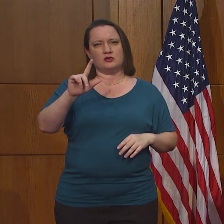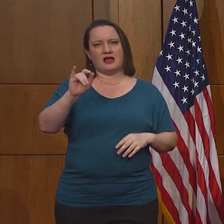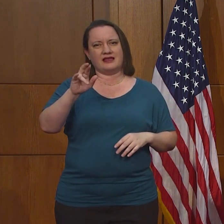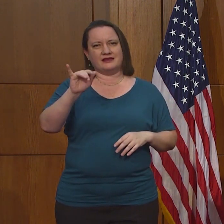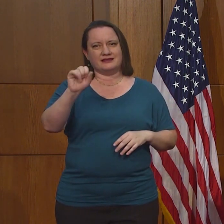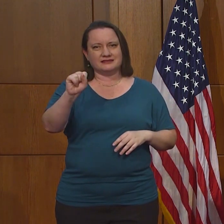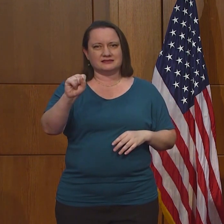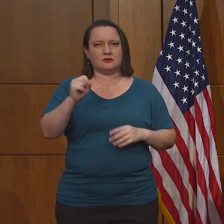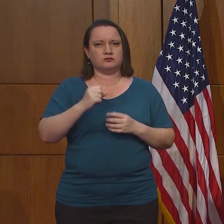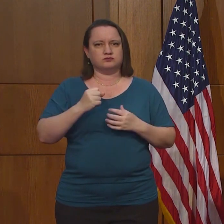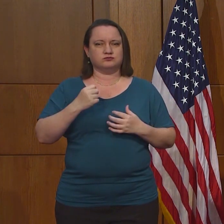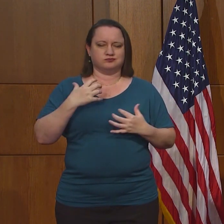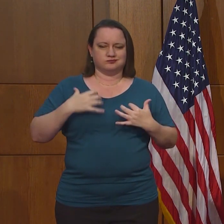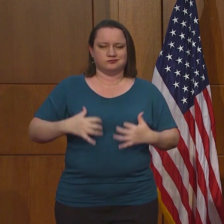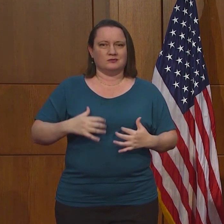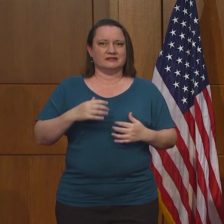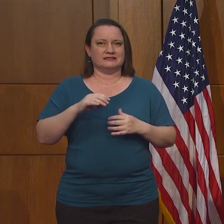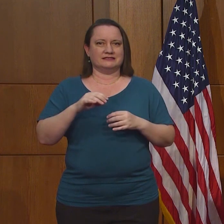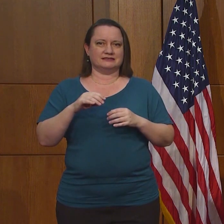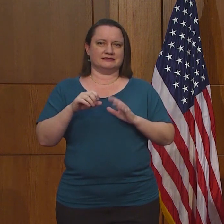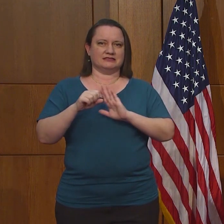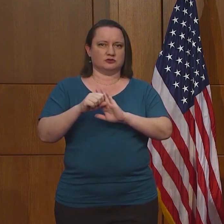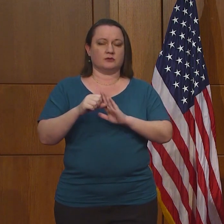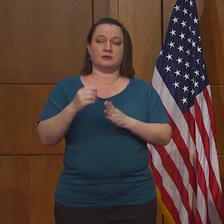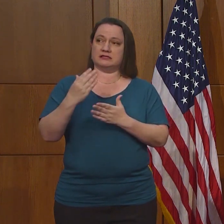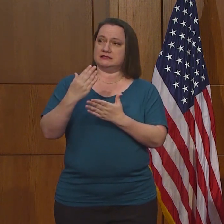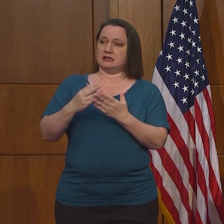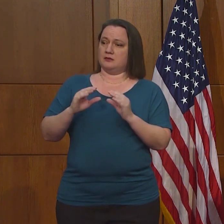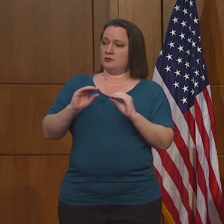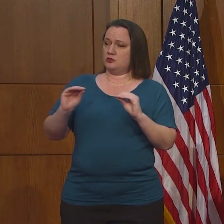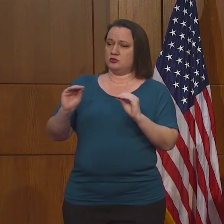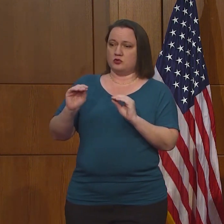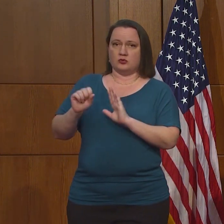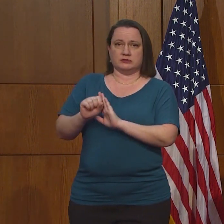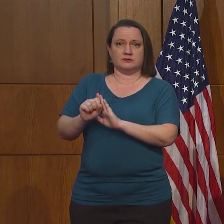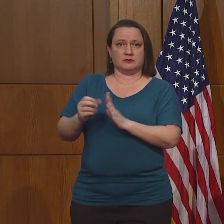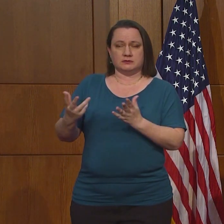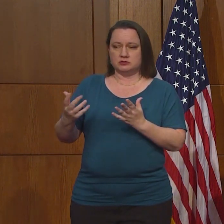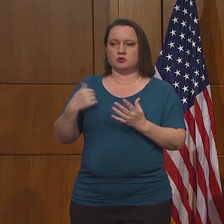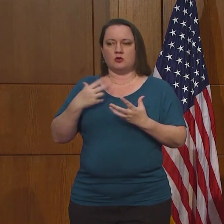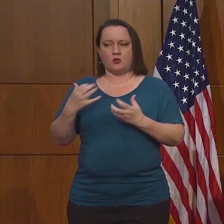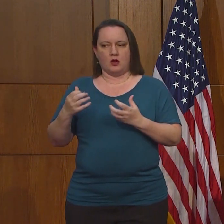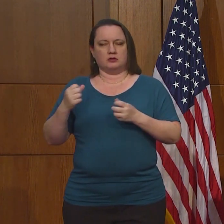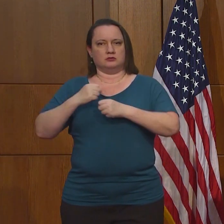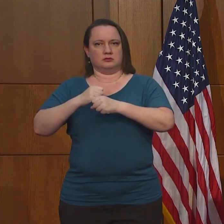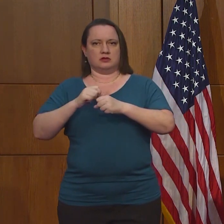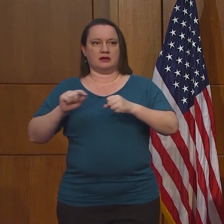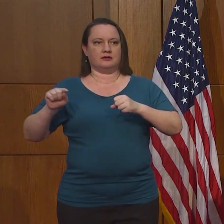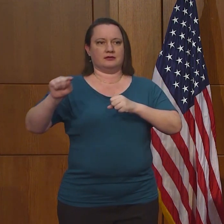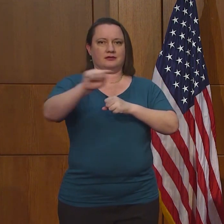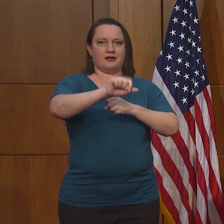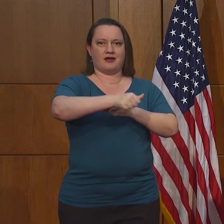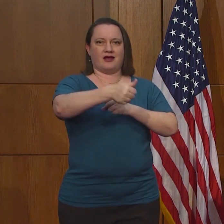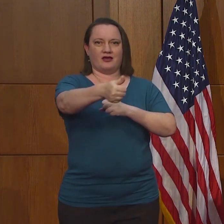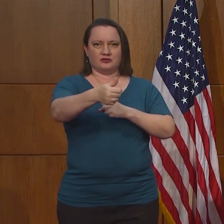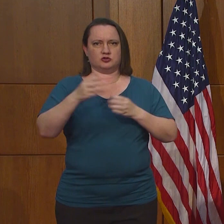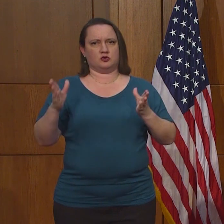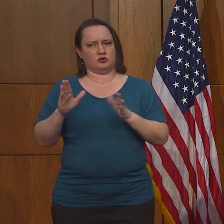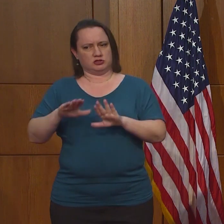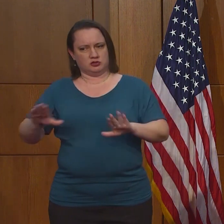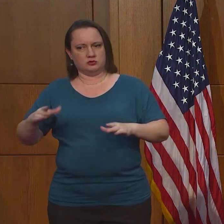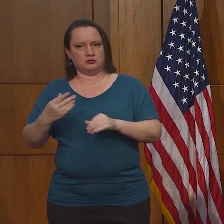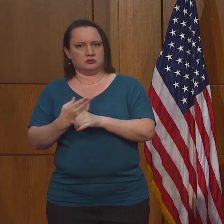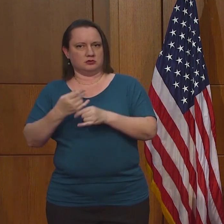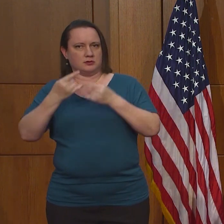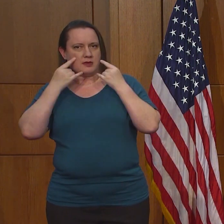síndrome que le da a los niños, el síndrome inflamatorio, así que yo les animo a que lleven una mascarilla puesta,